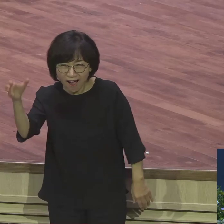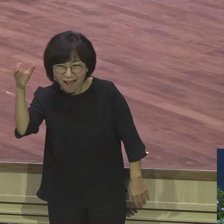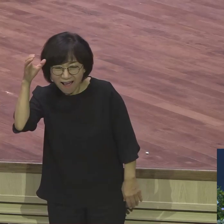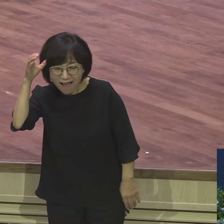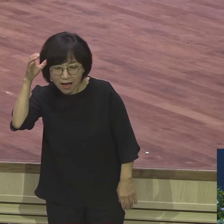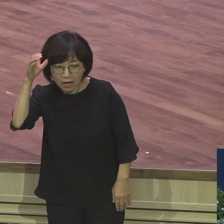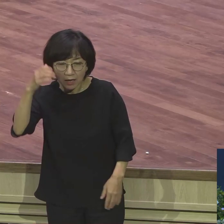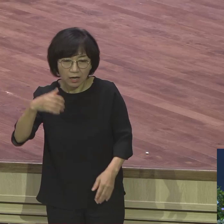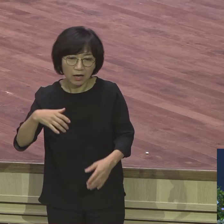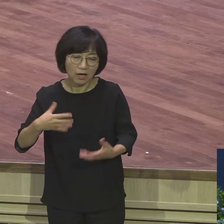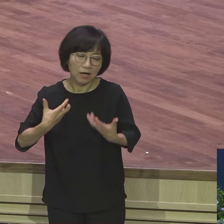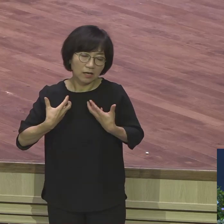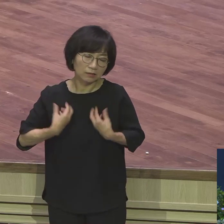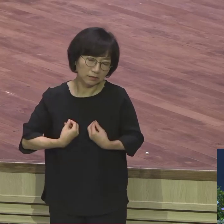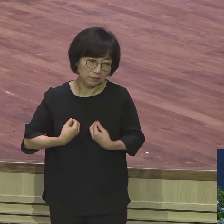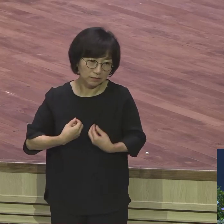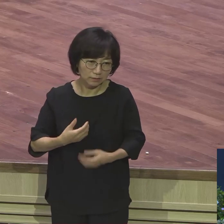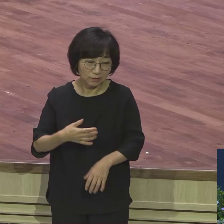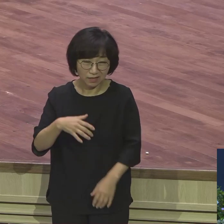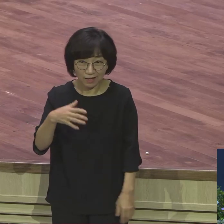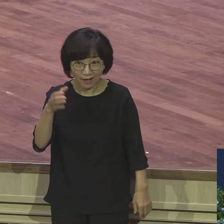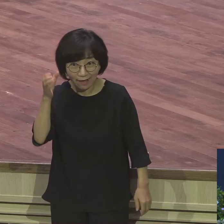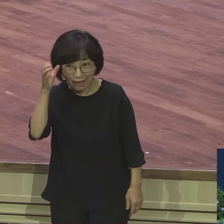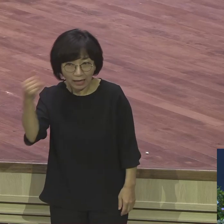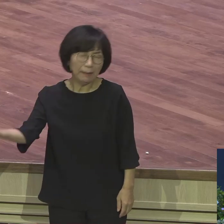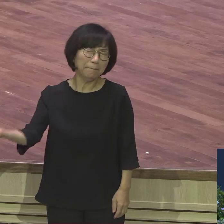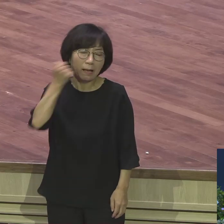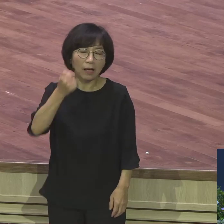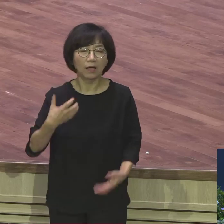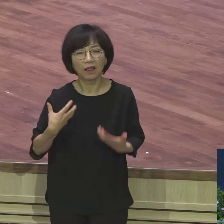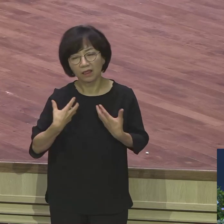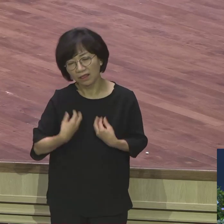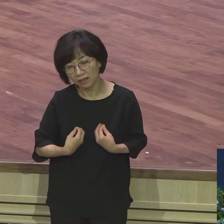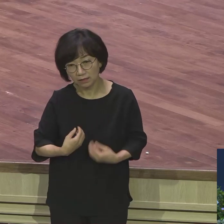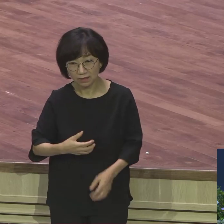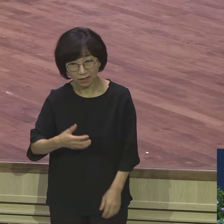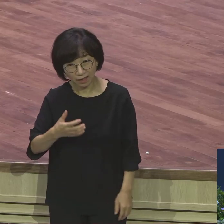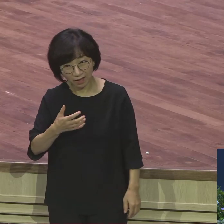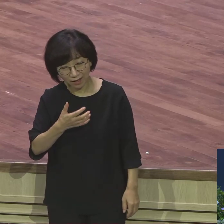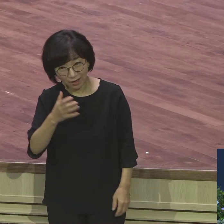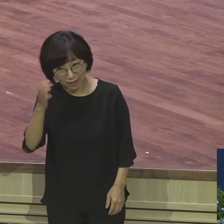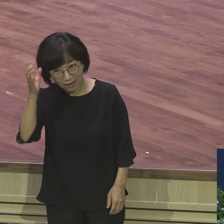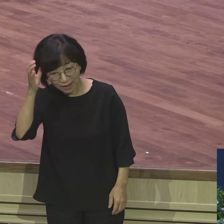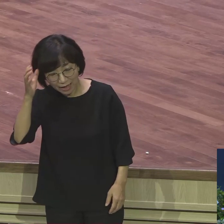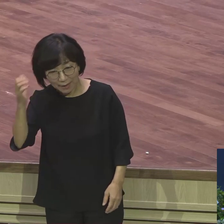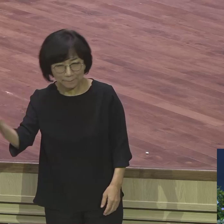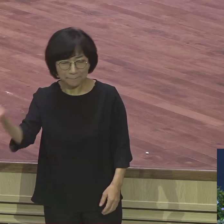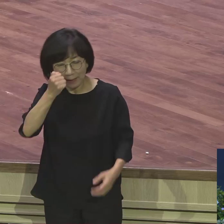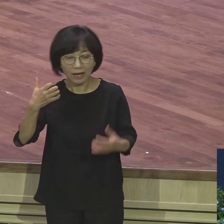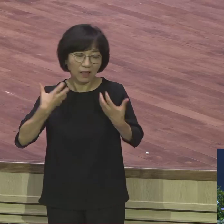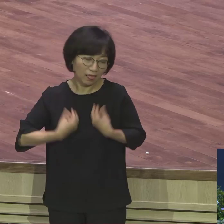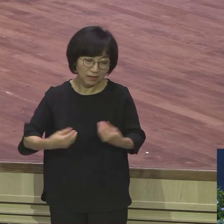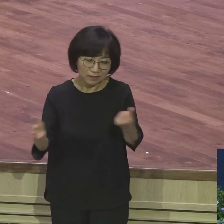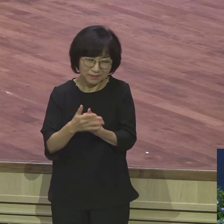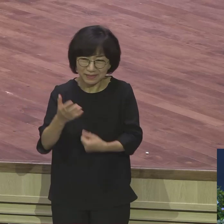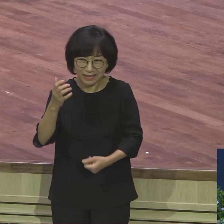큰 좌절이 온다는 거예요 지금 이 시대의 현실이에요 특별히 청년들이 이런 희망고문 속에